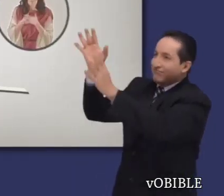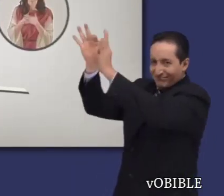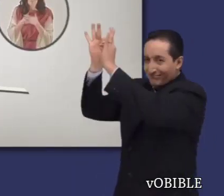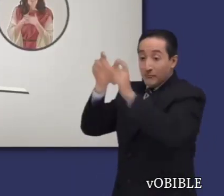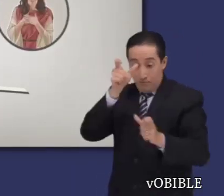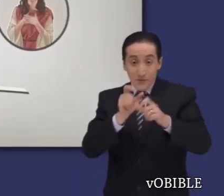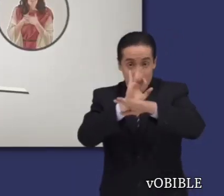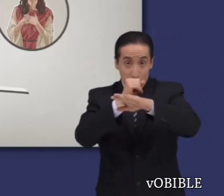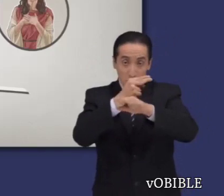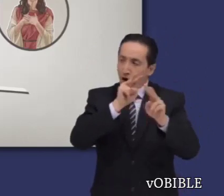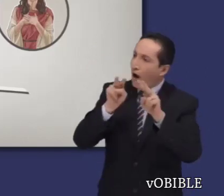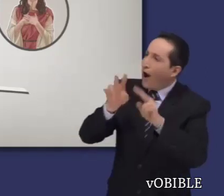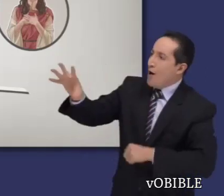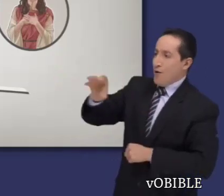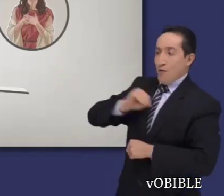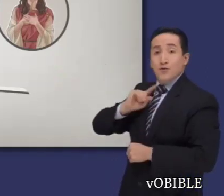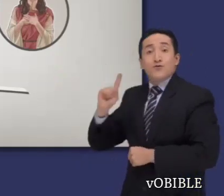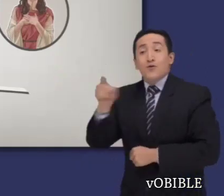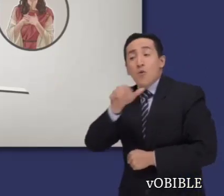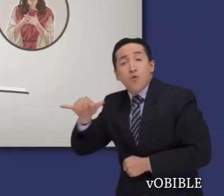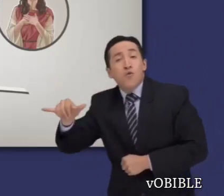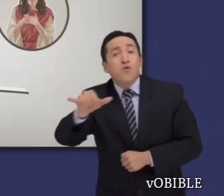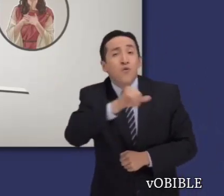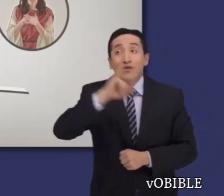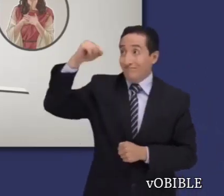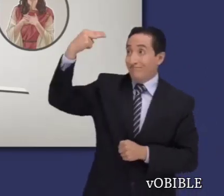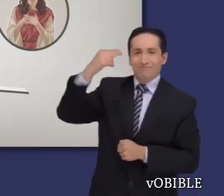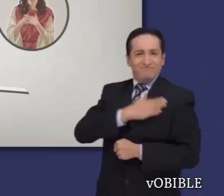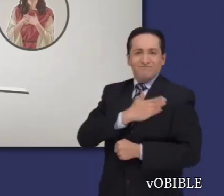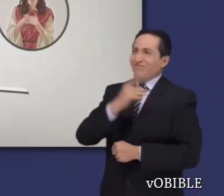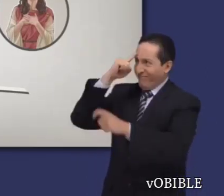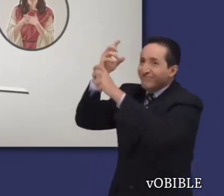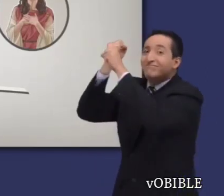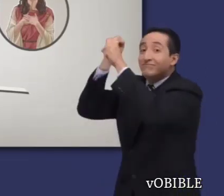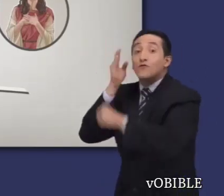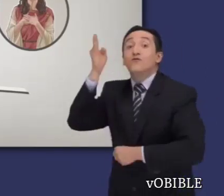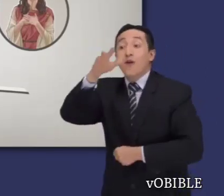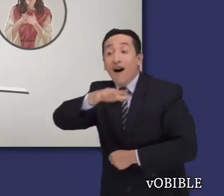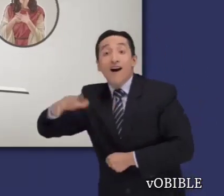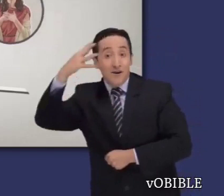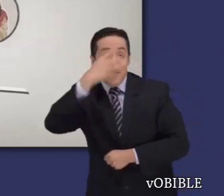que Dios da verdadera paz a quienes le oran con sinceridad mientras esperan el reino.